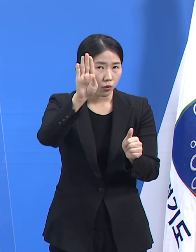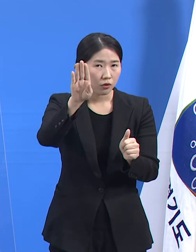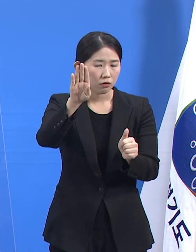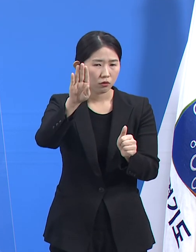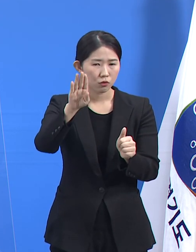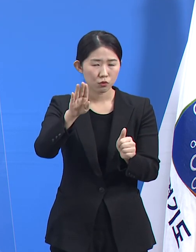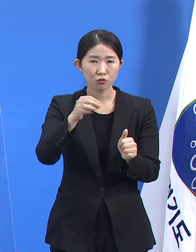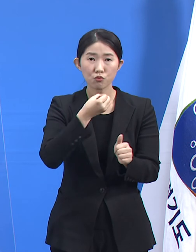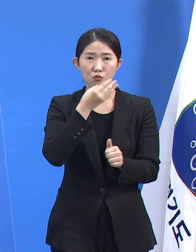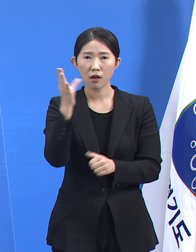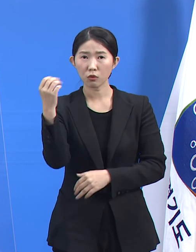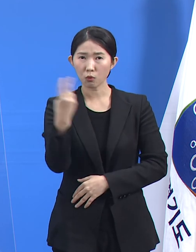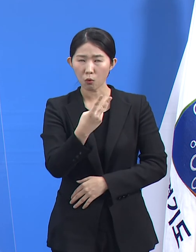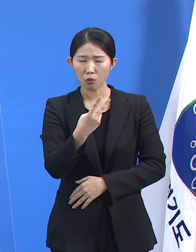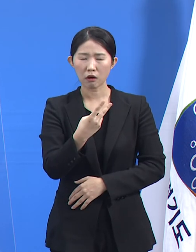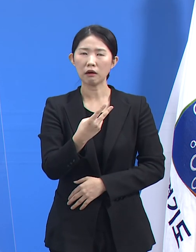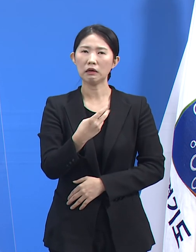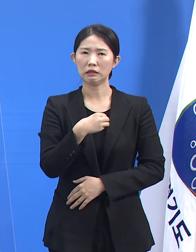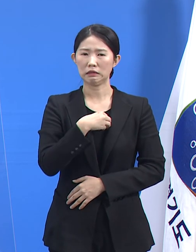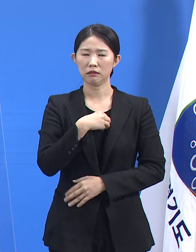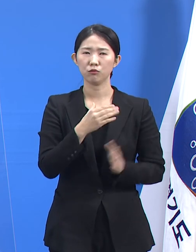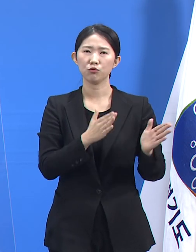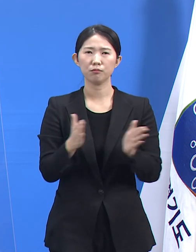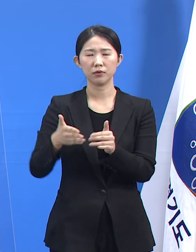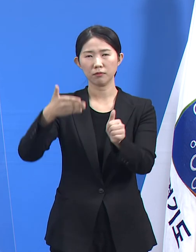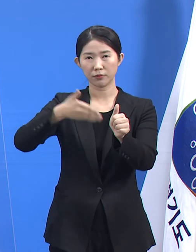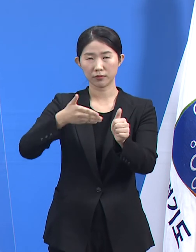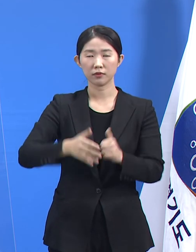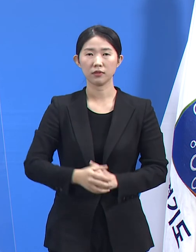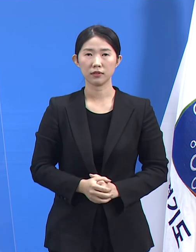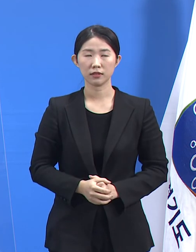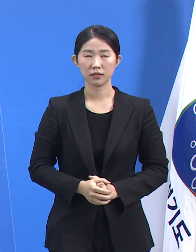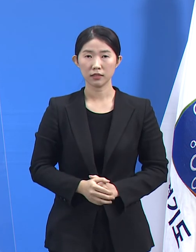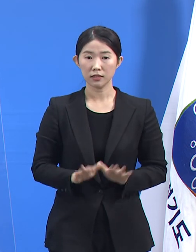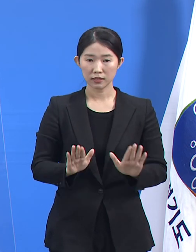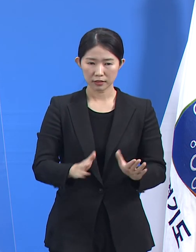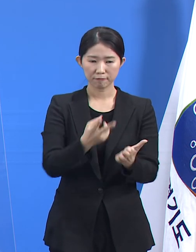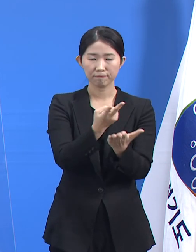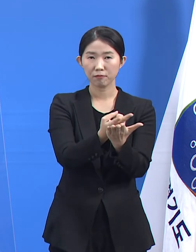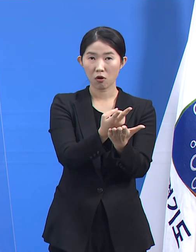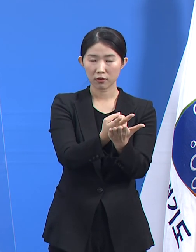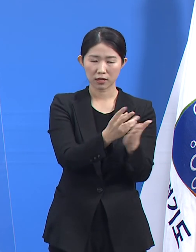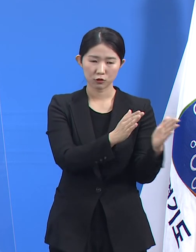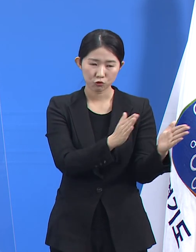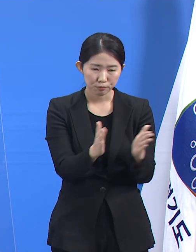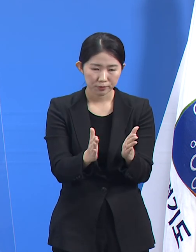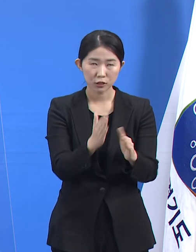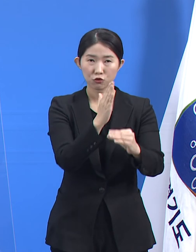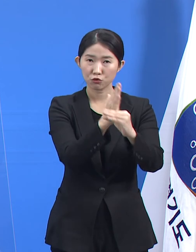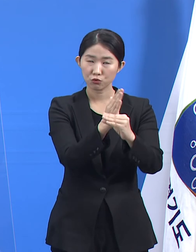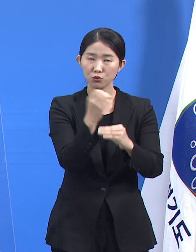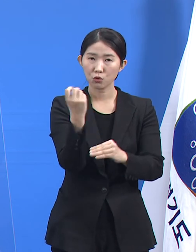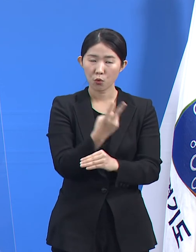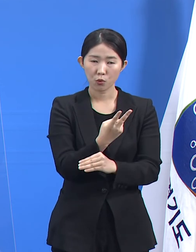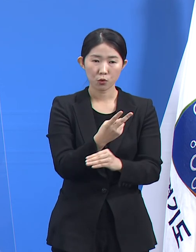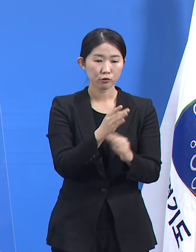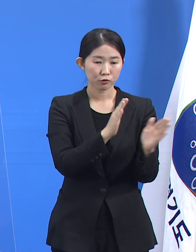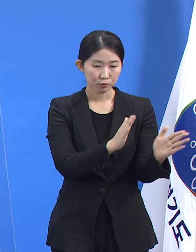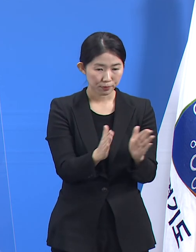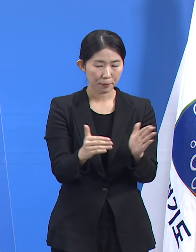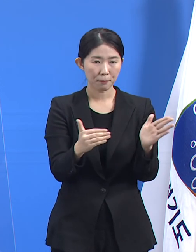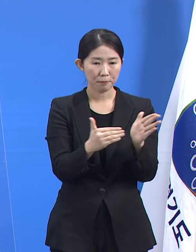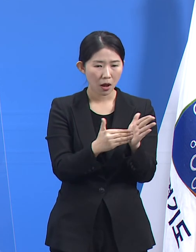대비해야 합니다. 확진자 급증에 대비한 병상 자원을 확보하는 일 확보 병상을 최대한